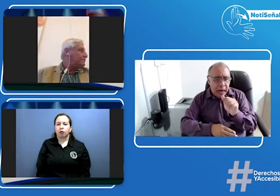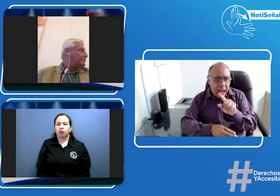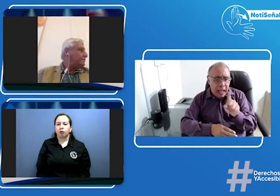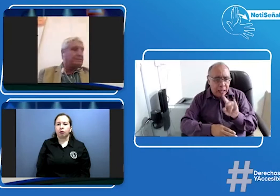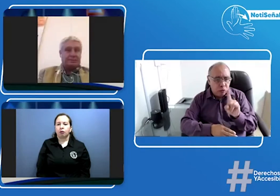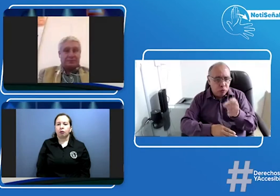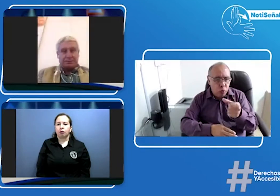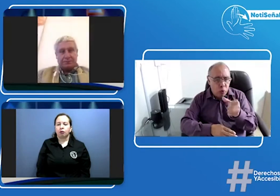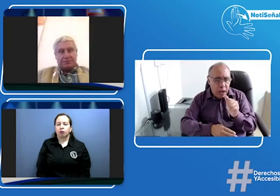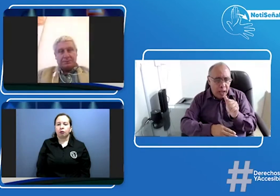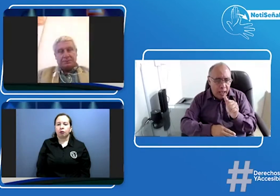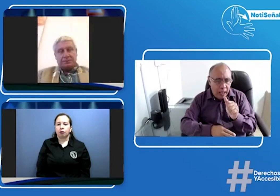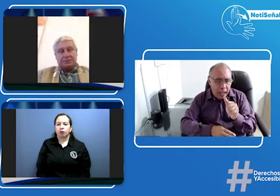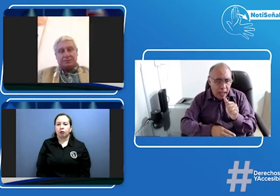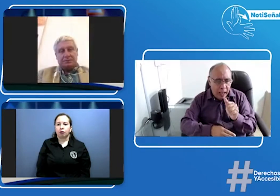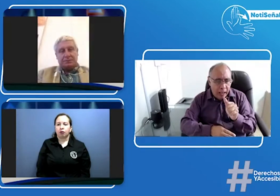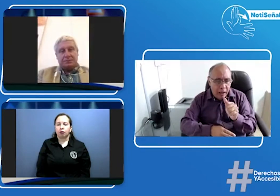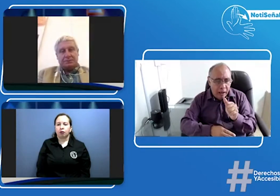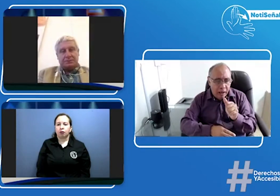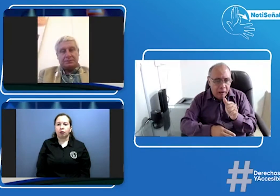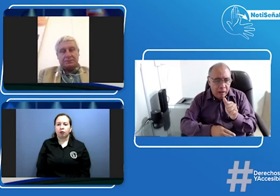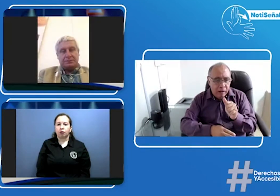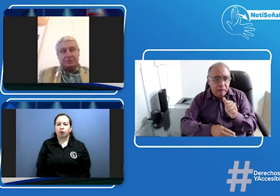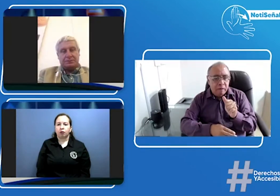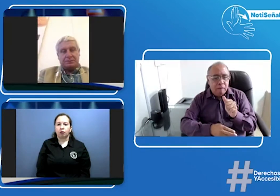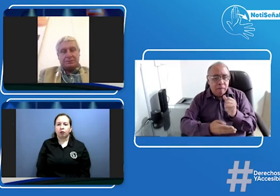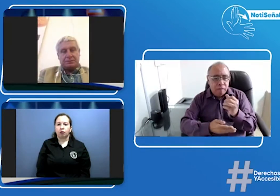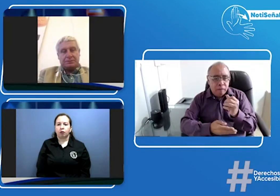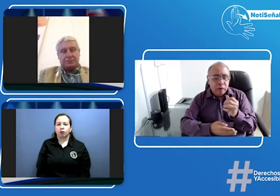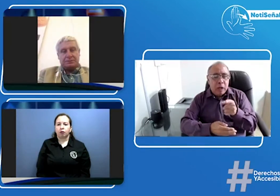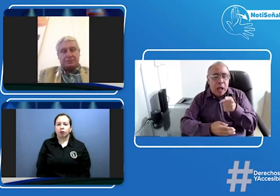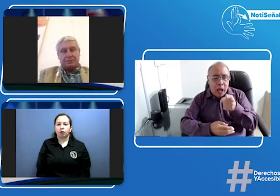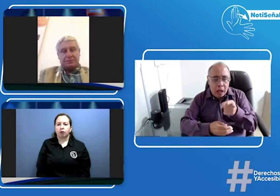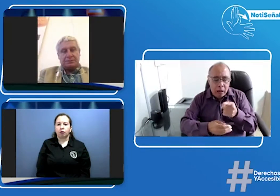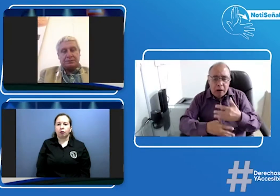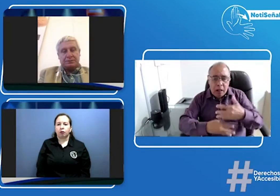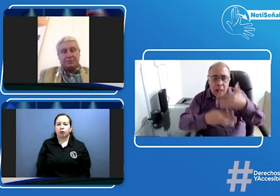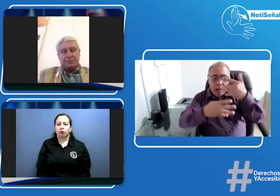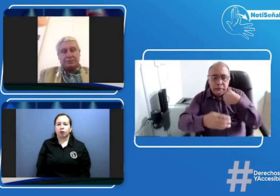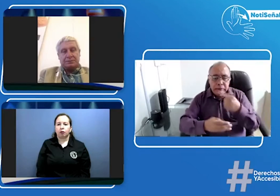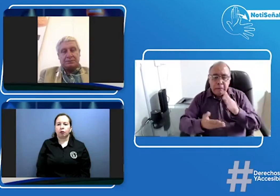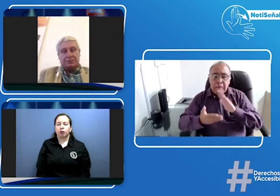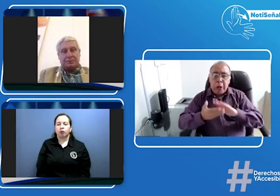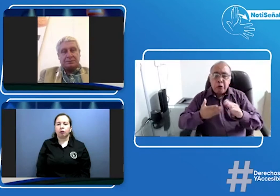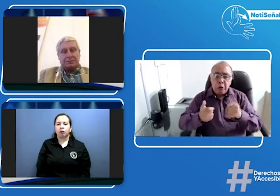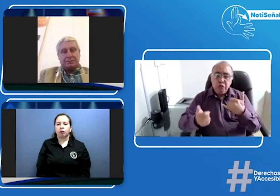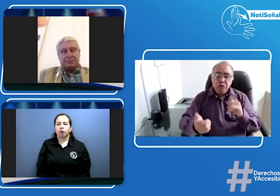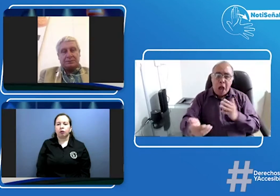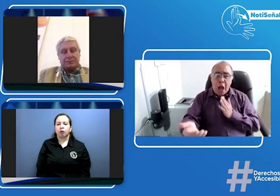que nos está escribiendo desde Fusagasugá en este Facebook Live y nos está diciendo que